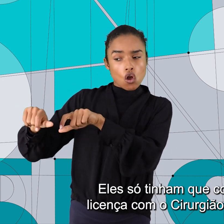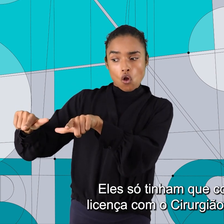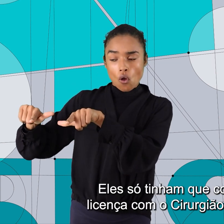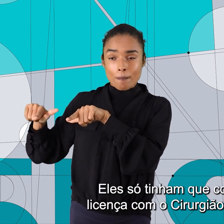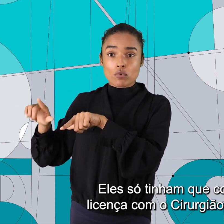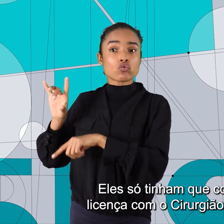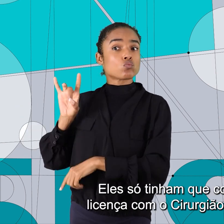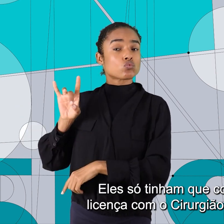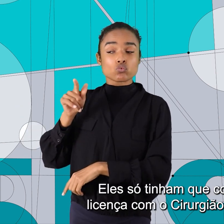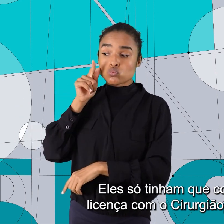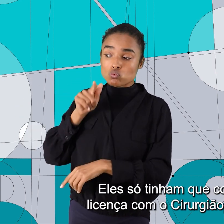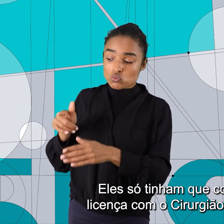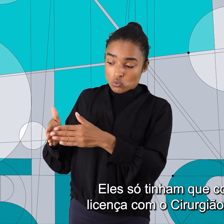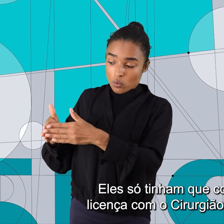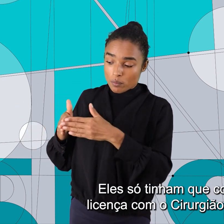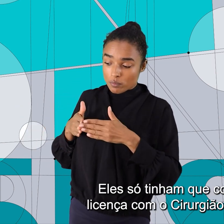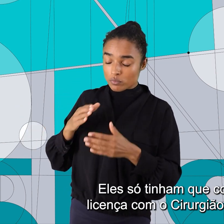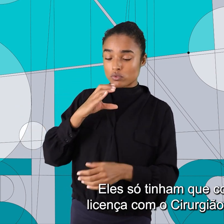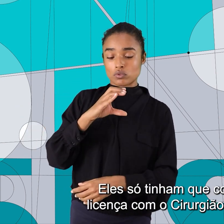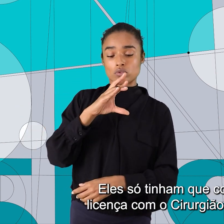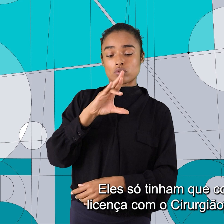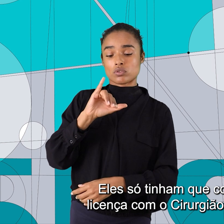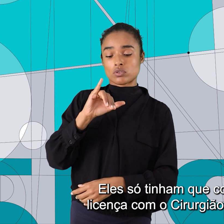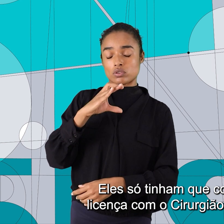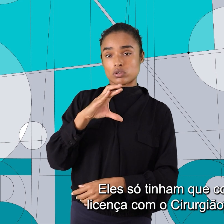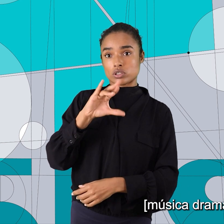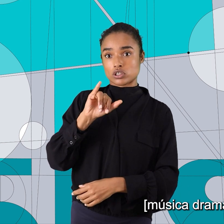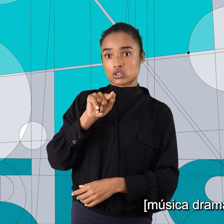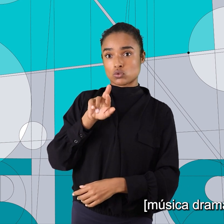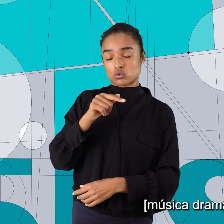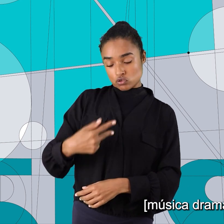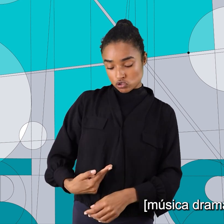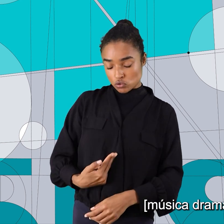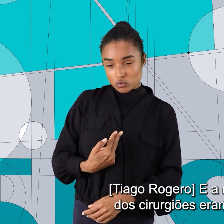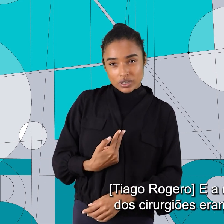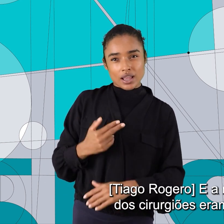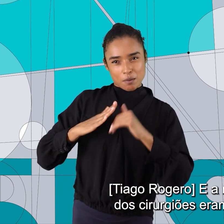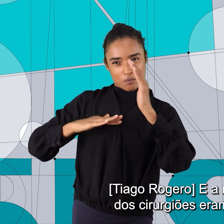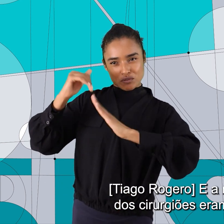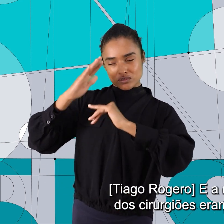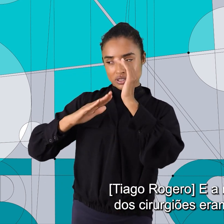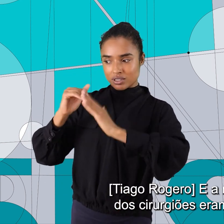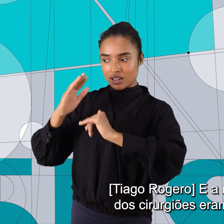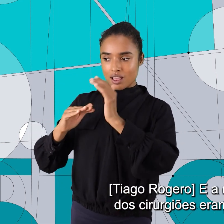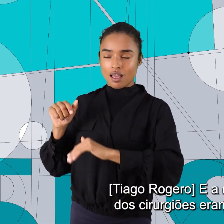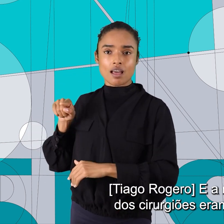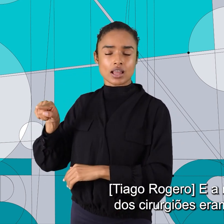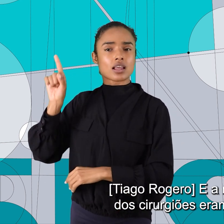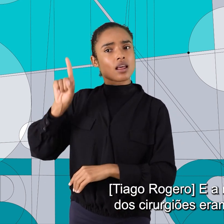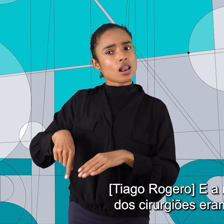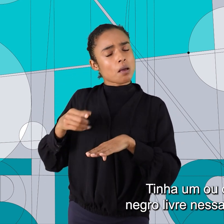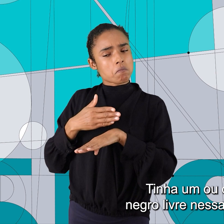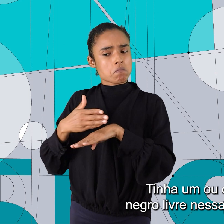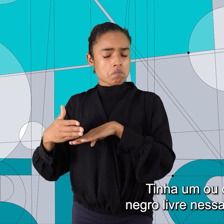Eles só tinham que conseguir uma licença com o cirurgião-mor do reino. E a maior parte dos cirurgiões eram